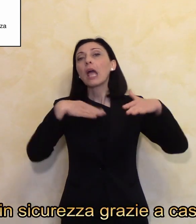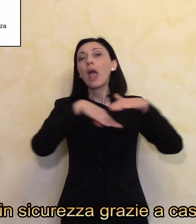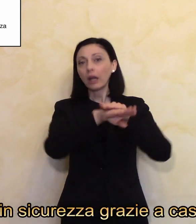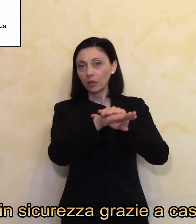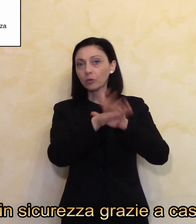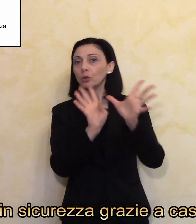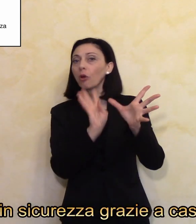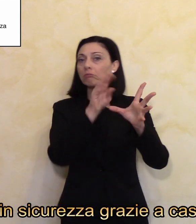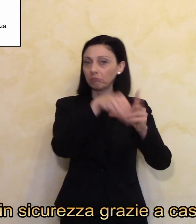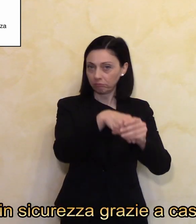grazie a case rifugio.